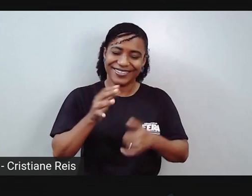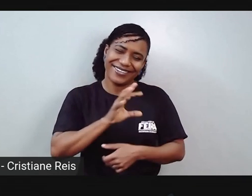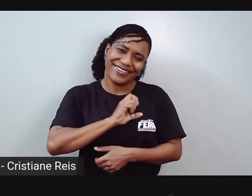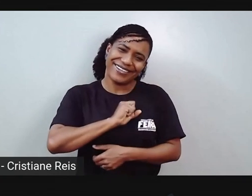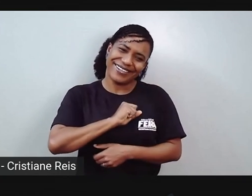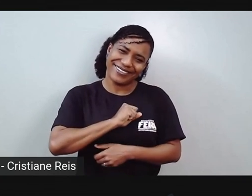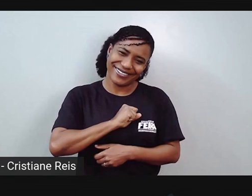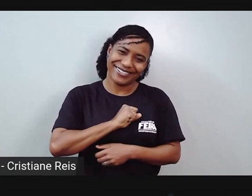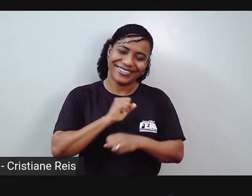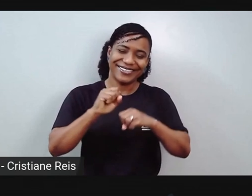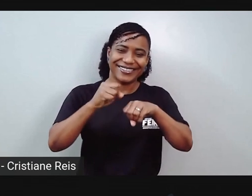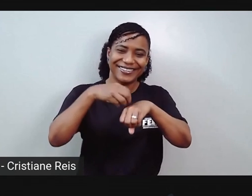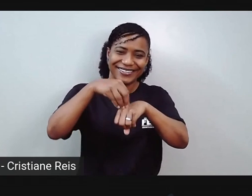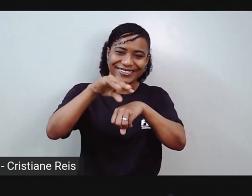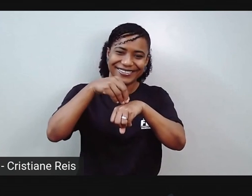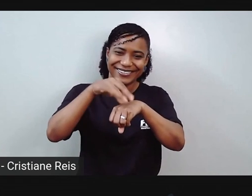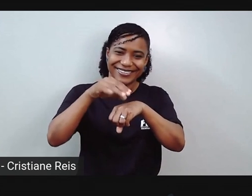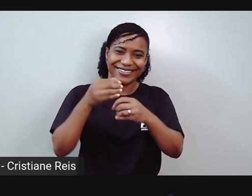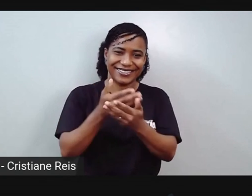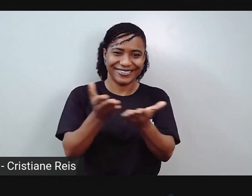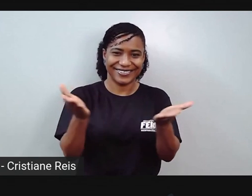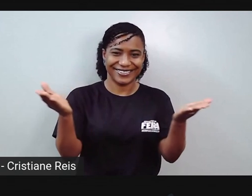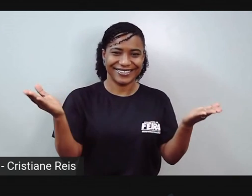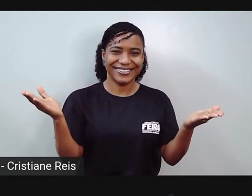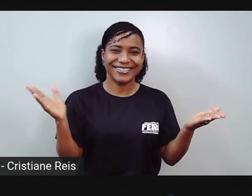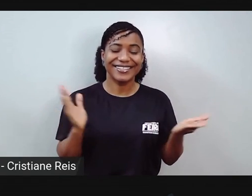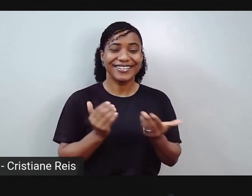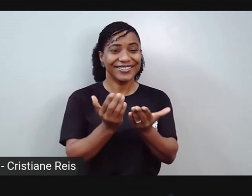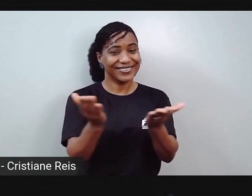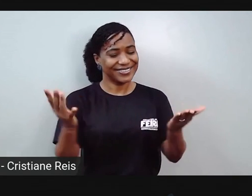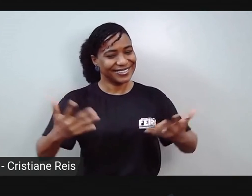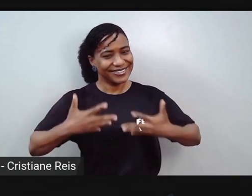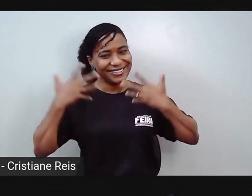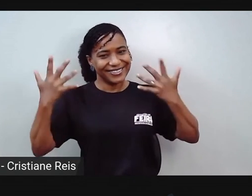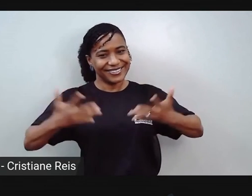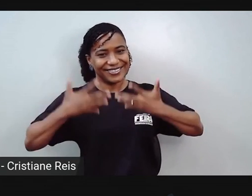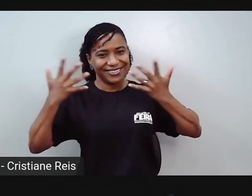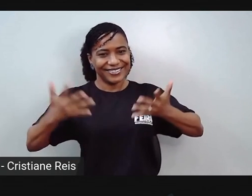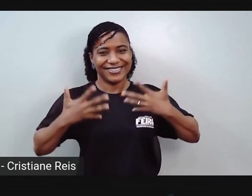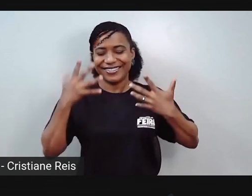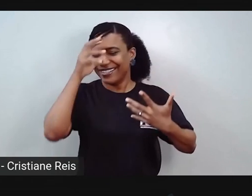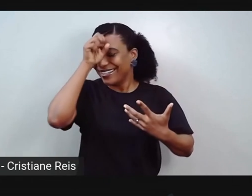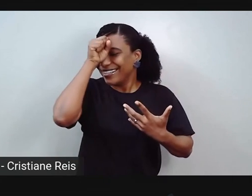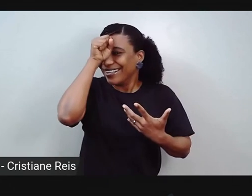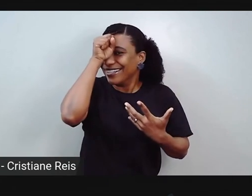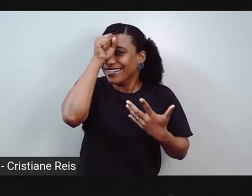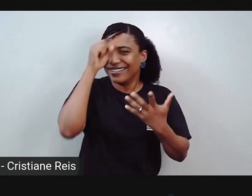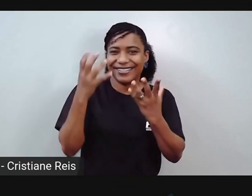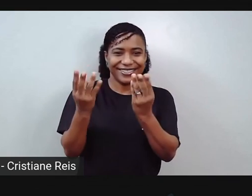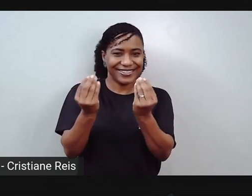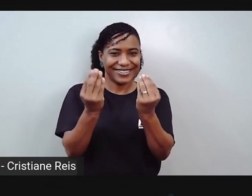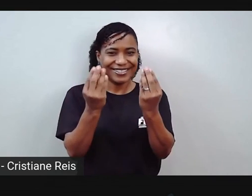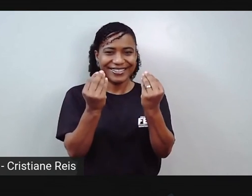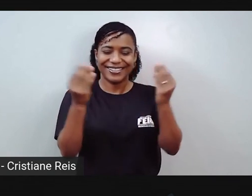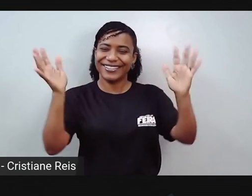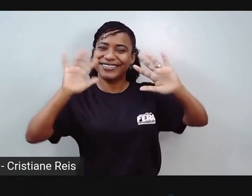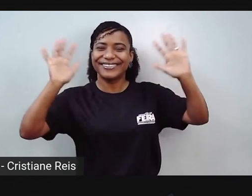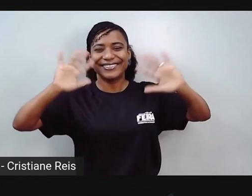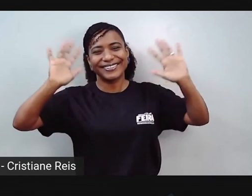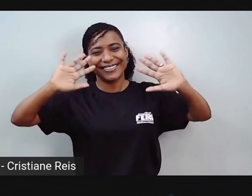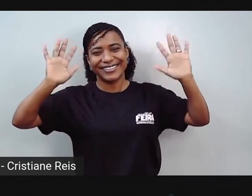ensinar para vocês. E espero que vocês se divirtam bastante. Até mais, meninada.